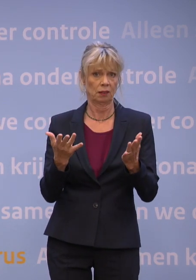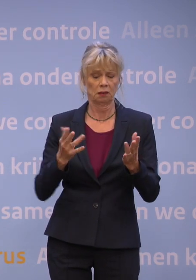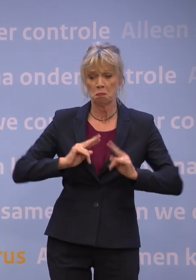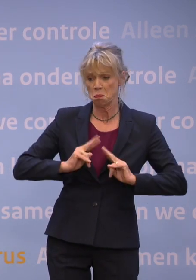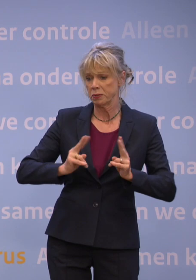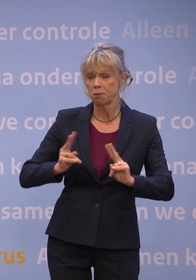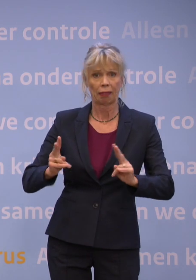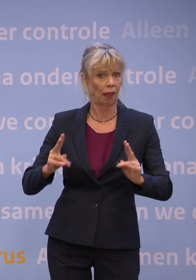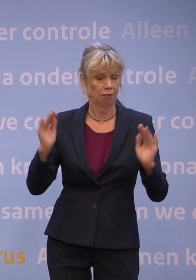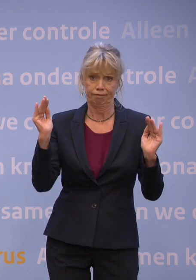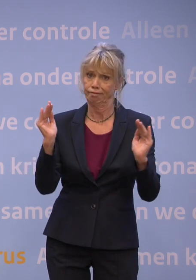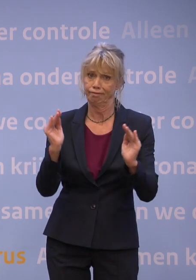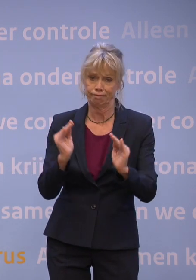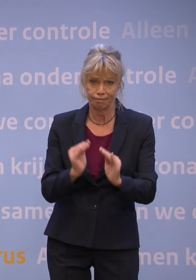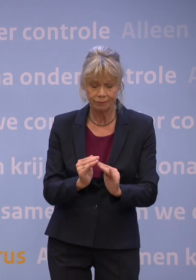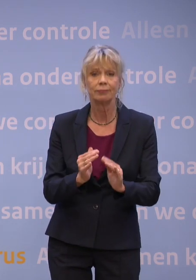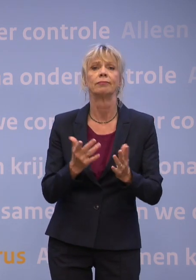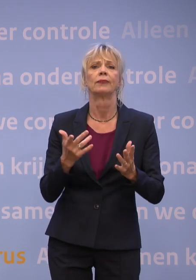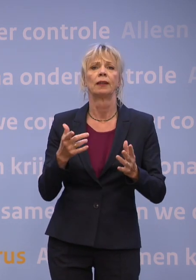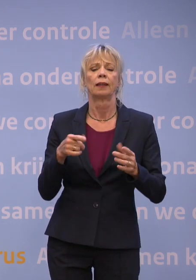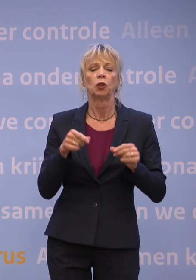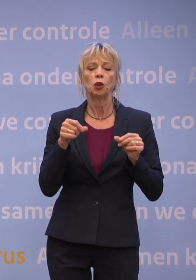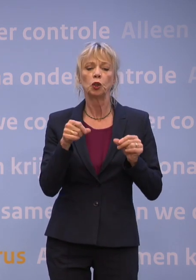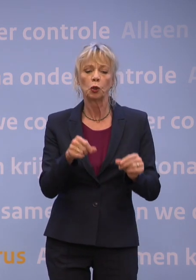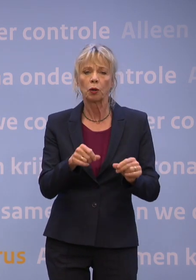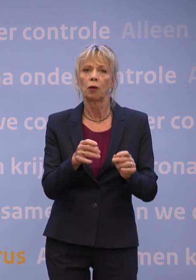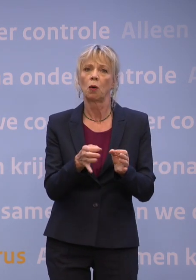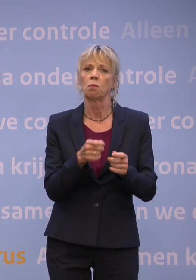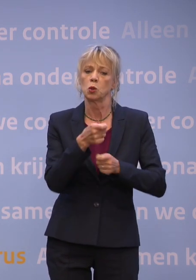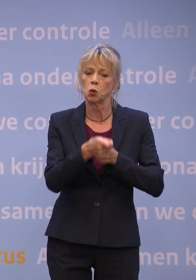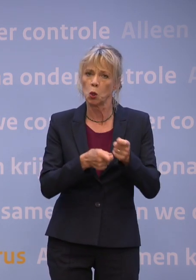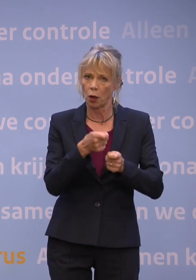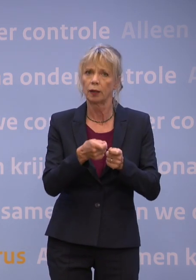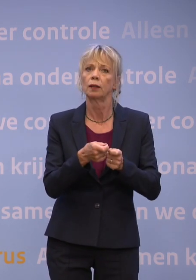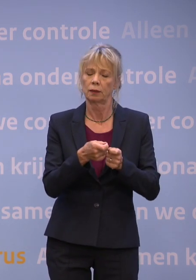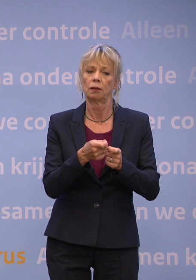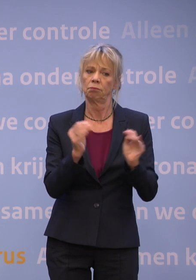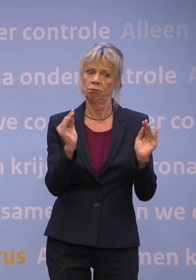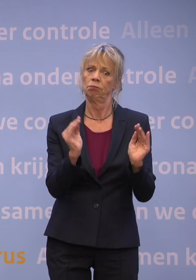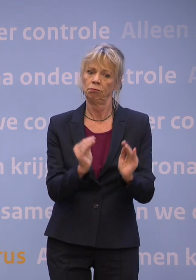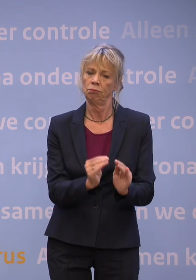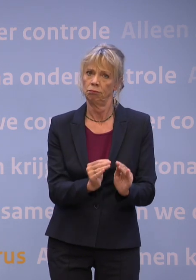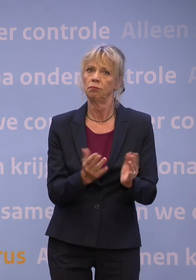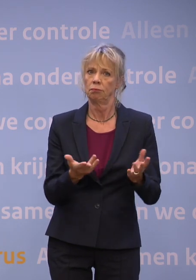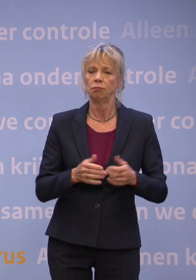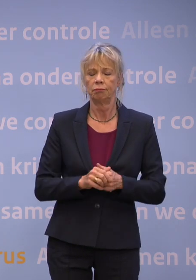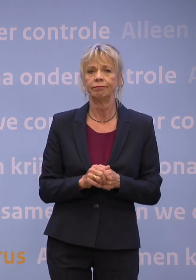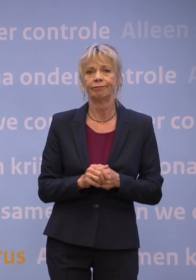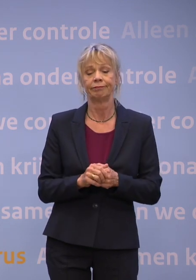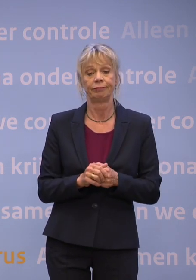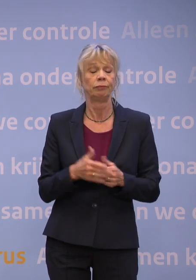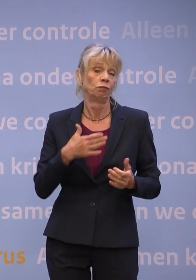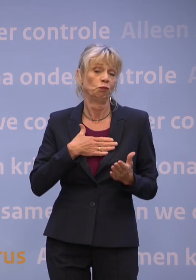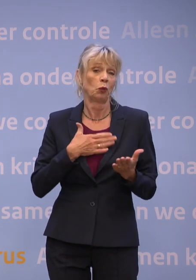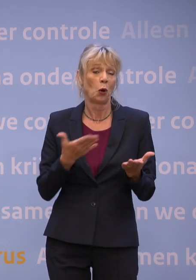besmettingen hard daalde en vooral hoe de druk op de zorg flink is afgenomen. En gelukkig